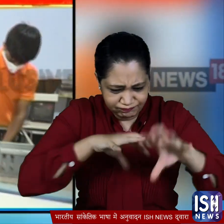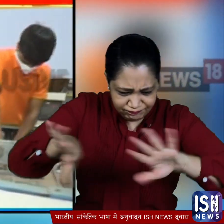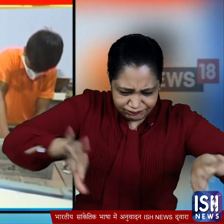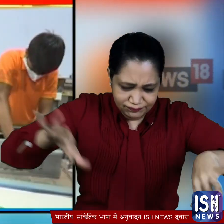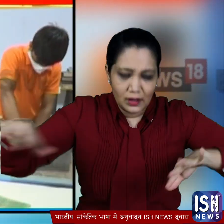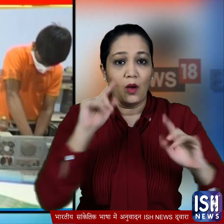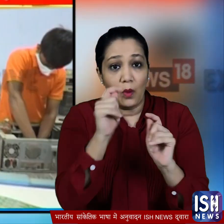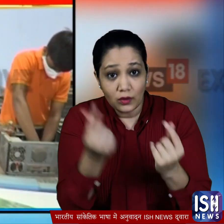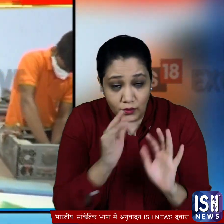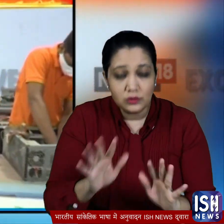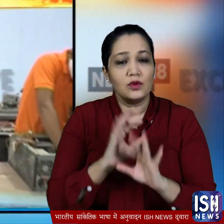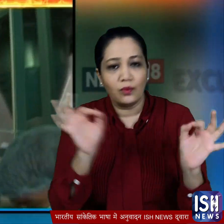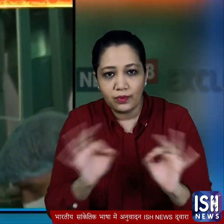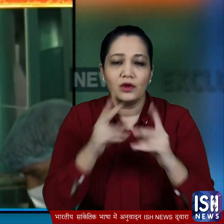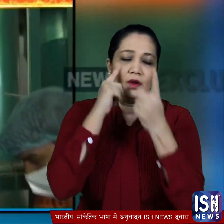काम लायक बनाने में जुटे दिखाई दिये इसके